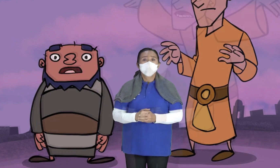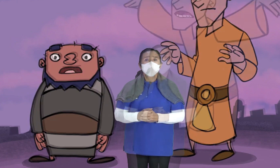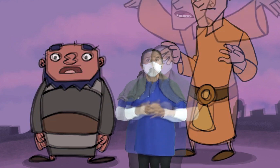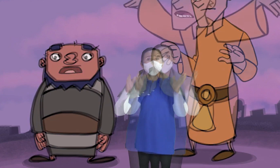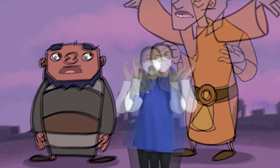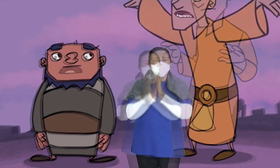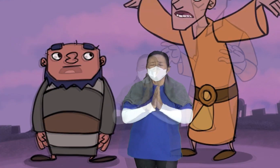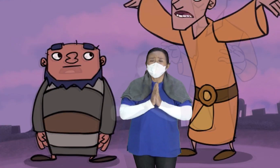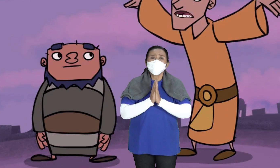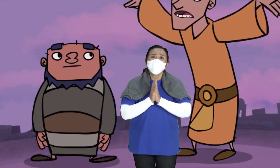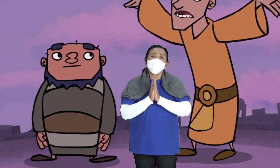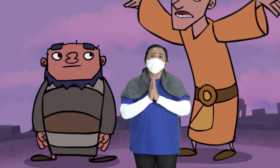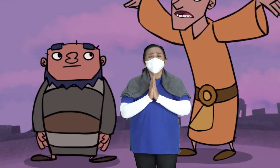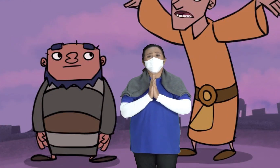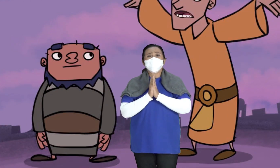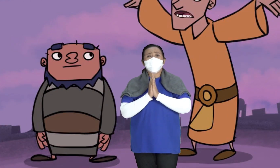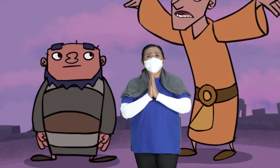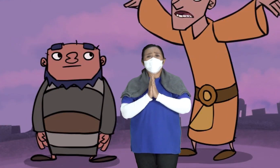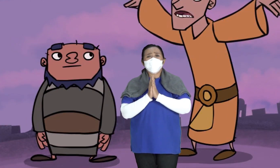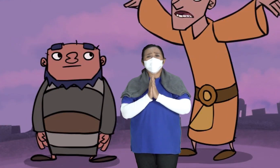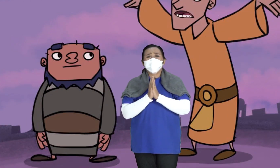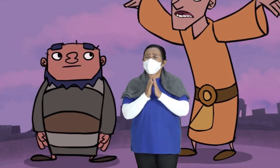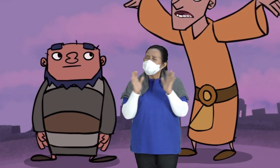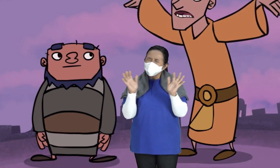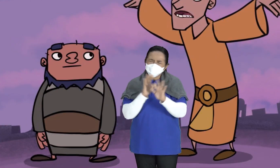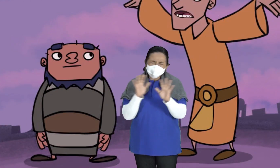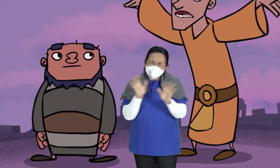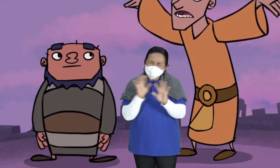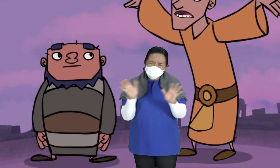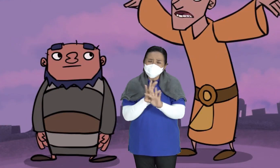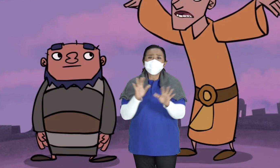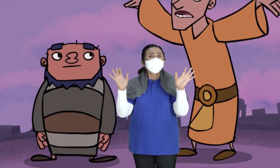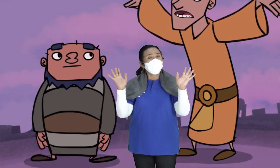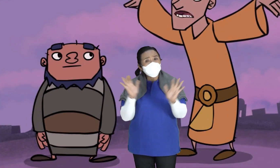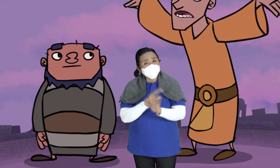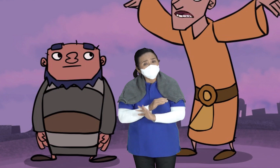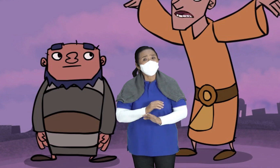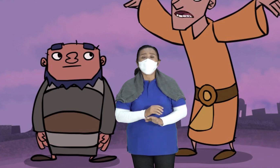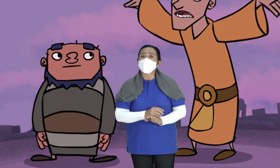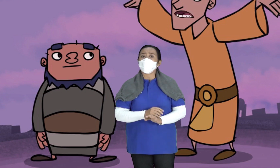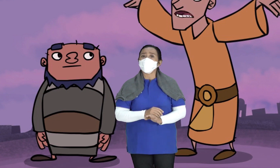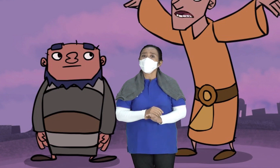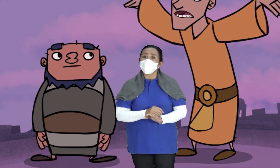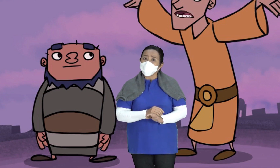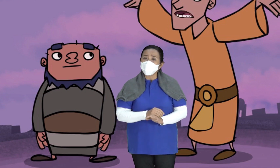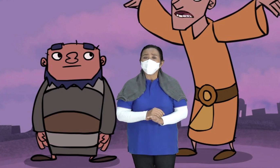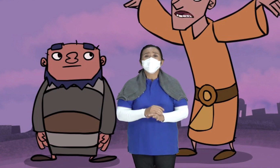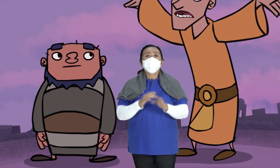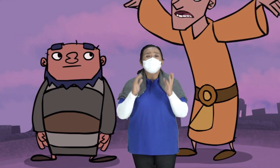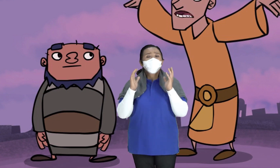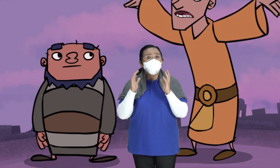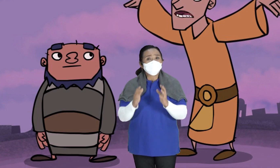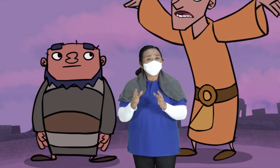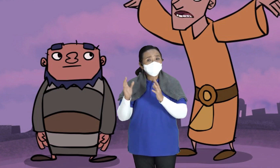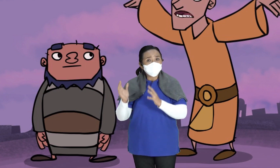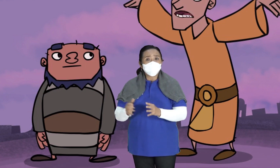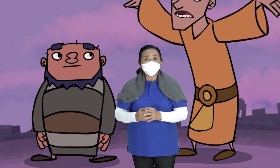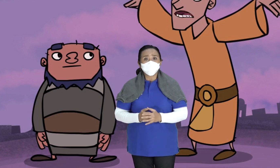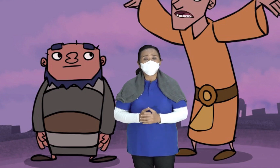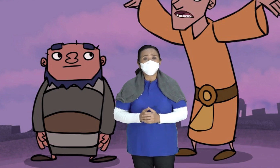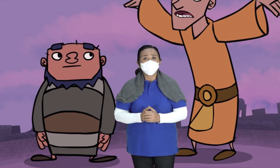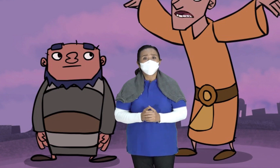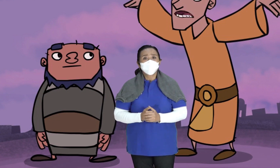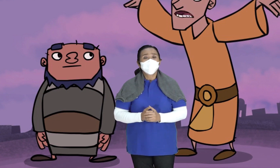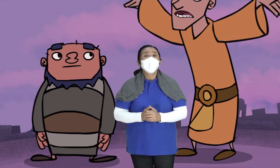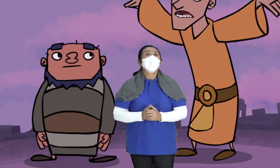Demi Tuhan yang hidup Kata Elisa Aku sekali-kali Tidak akan menginggalkan Engkau Aku akan ikut